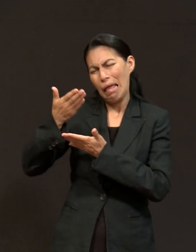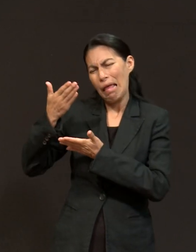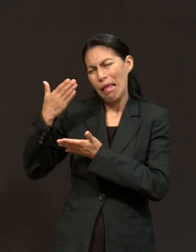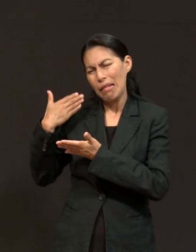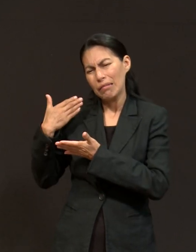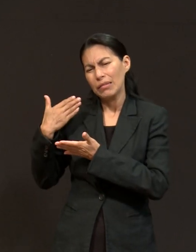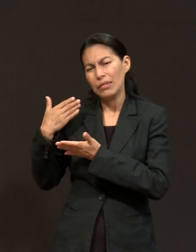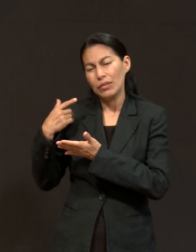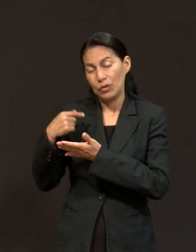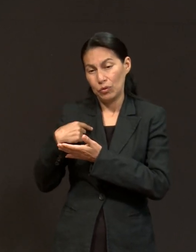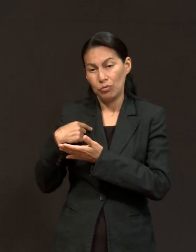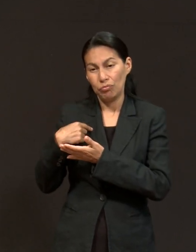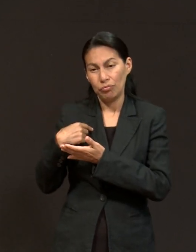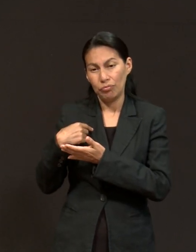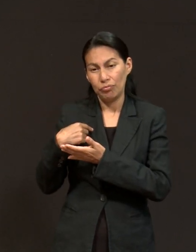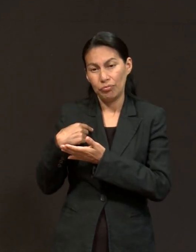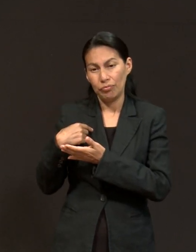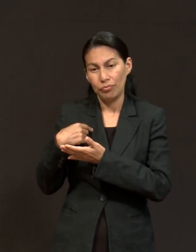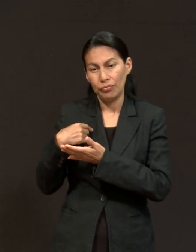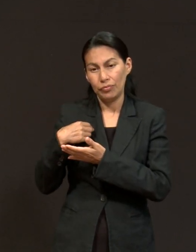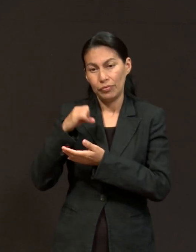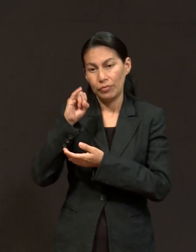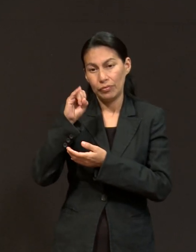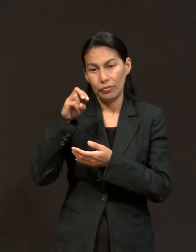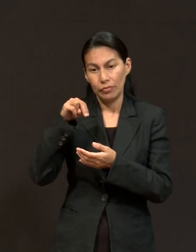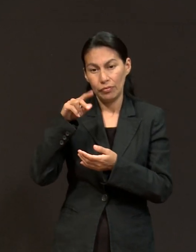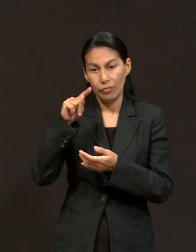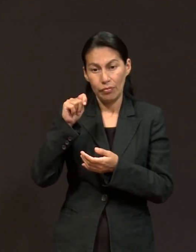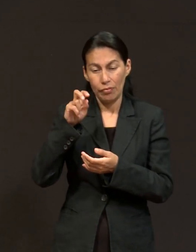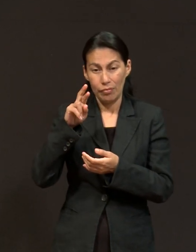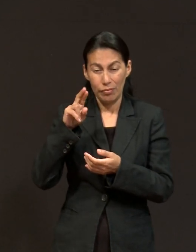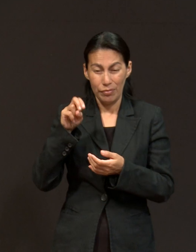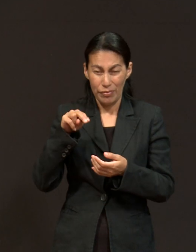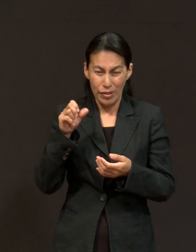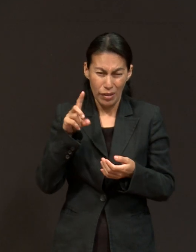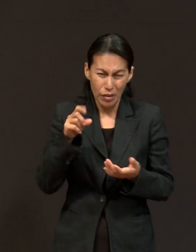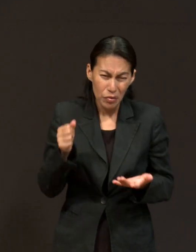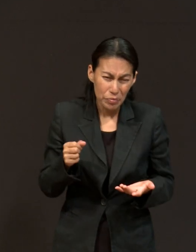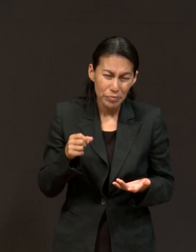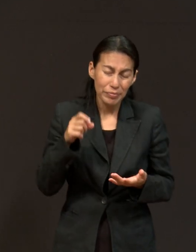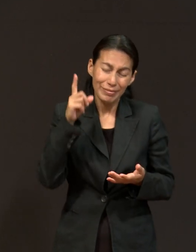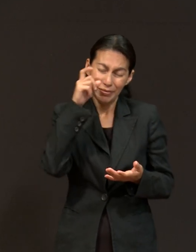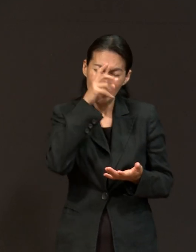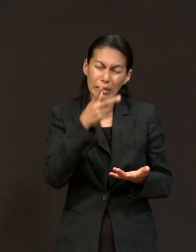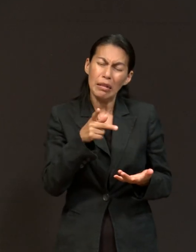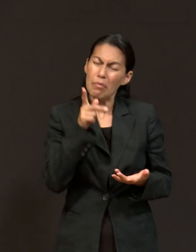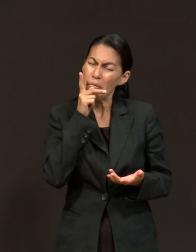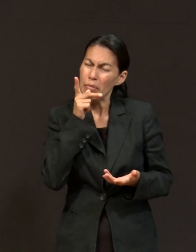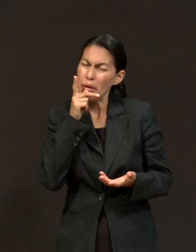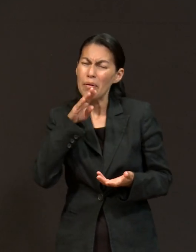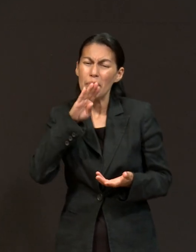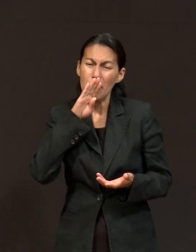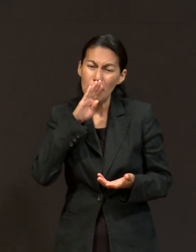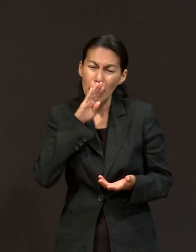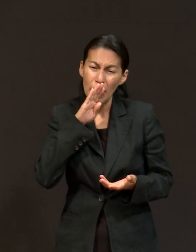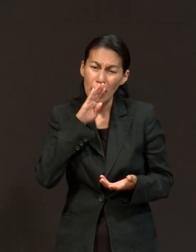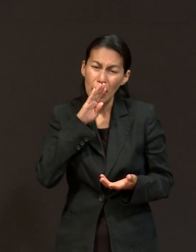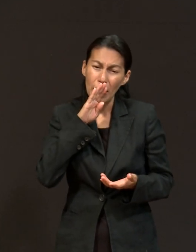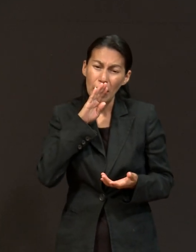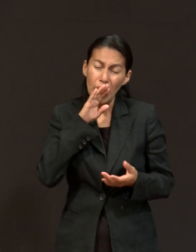padres, pues no, no, no vengo de una familia que tenga dinero. Entonces, este, mis padres nunca tuvieron